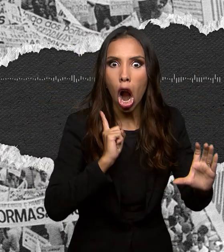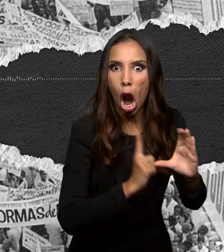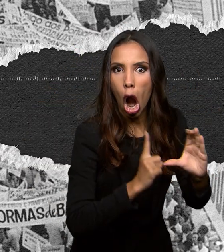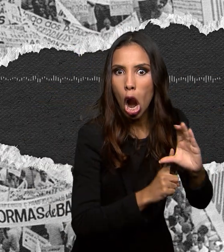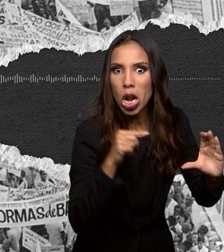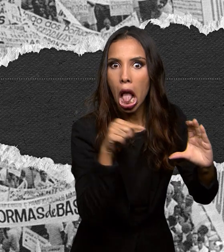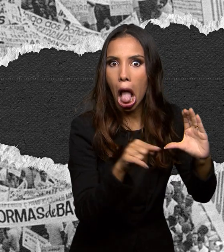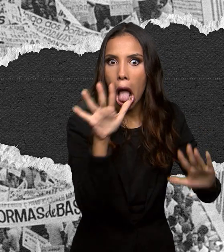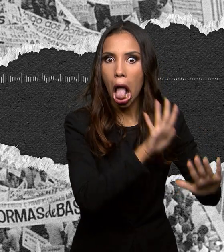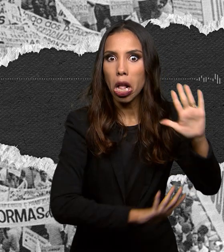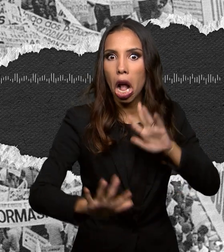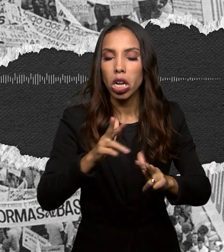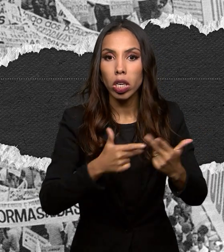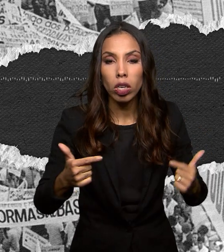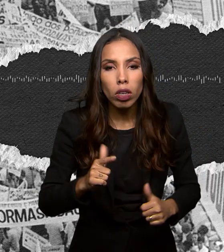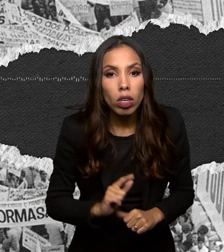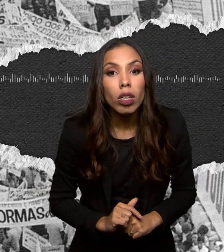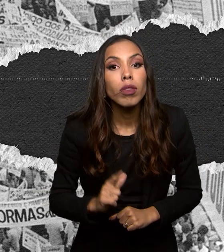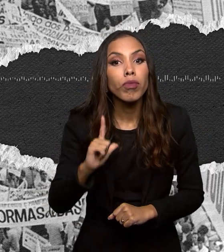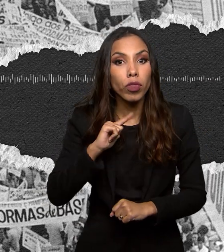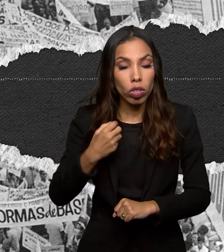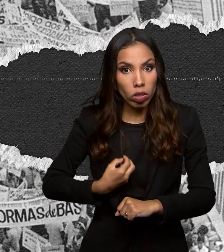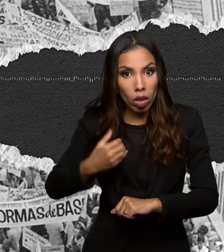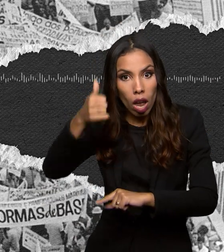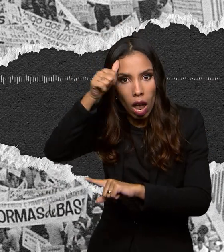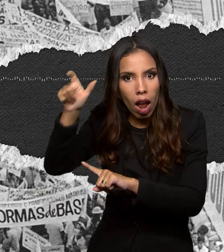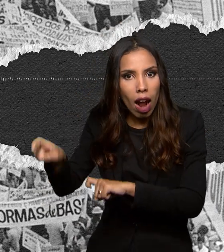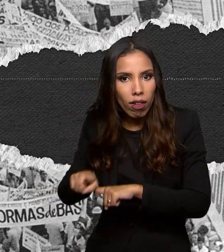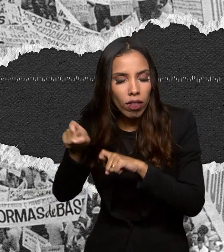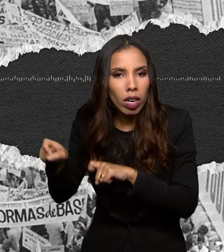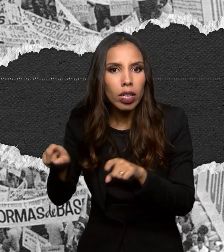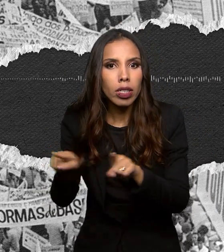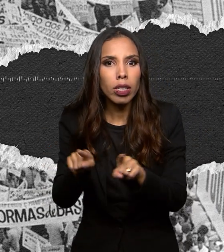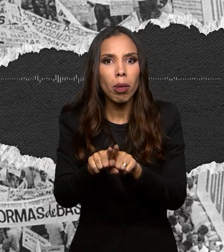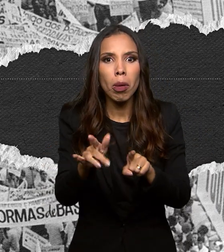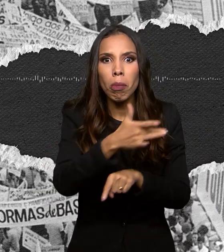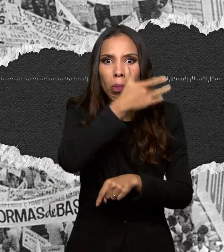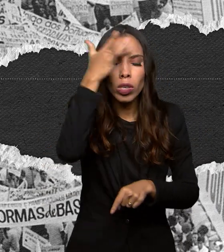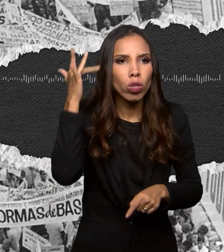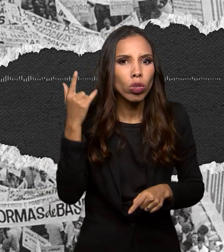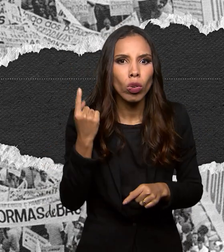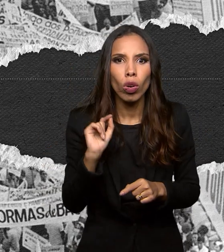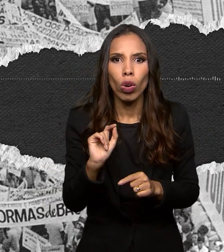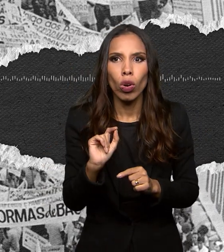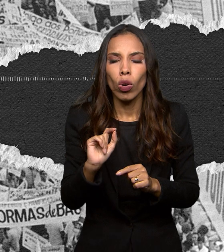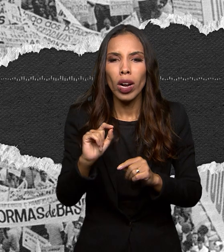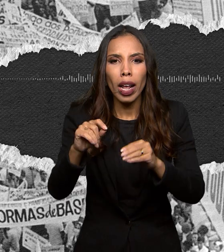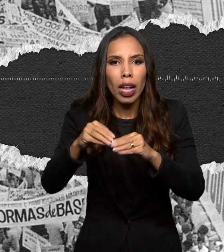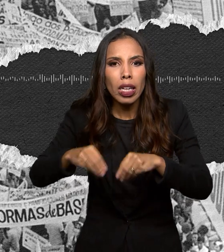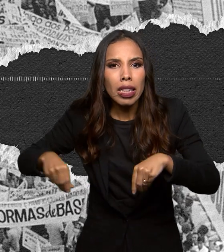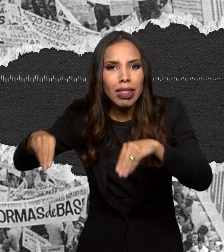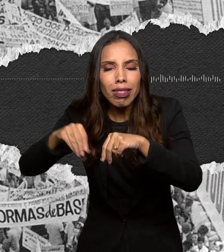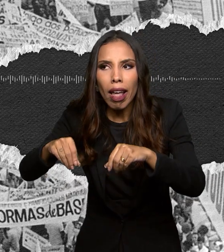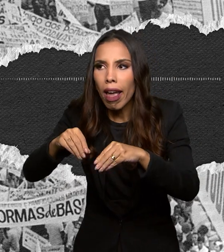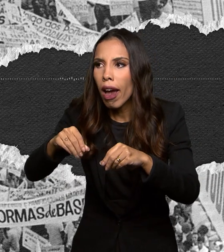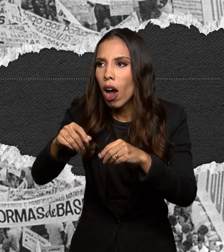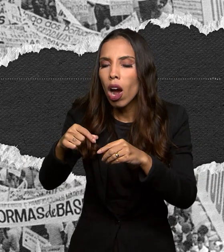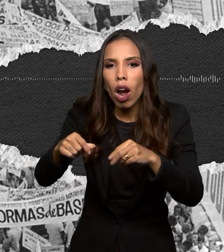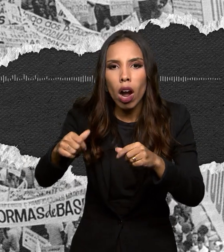reacionário até figuras de classe média urbanas que não eram contra distribuir terras. É nesse contexto mais complexo em que as